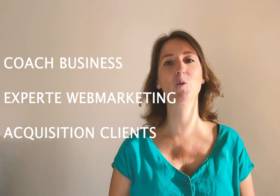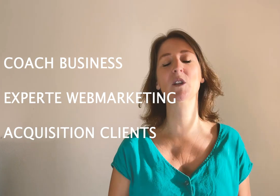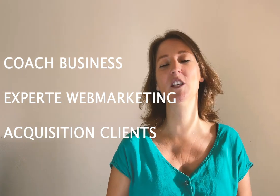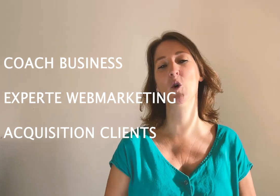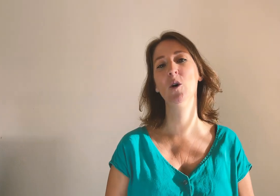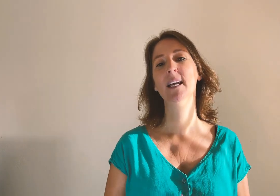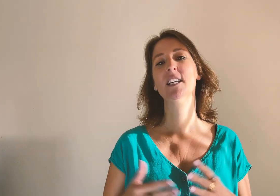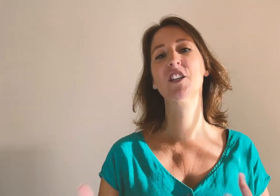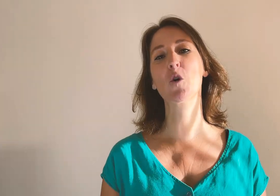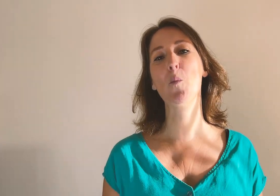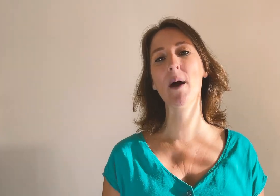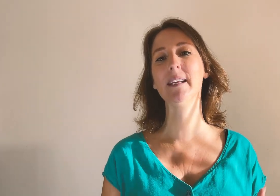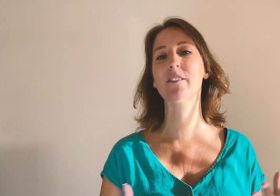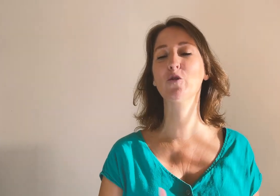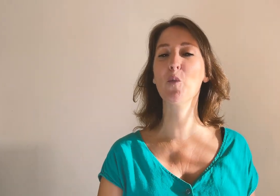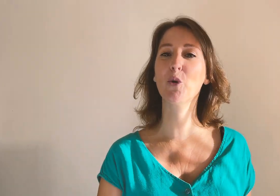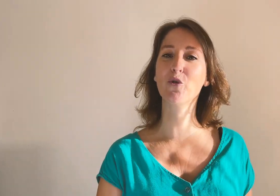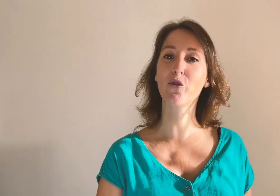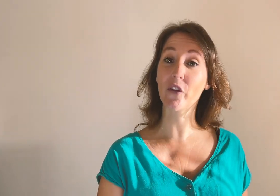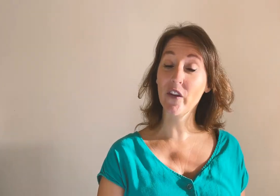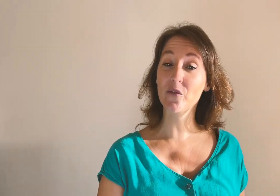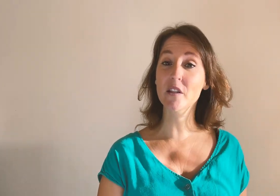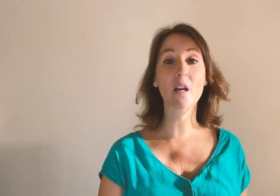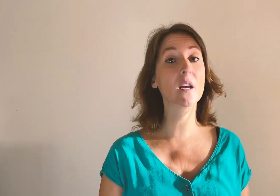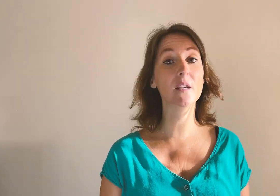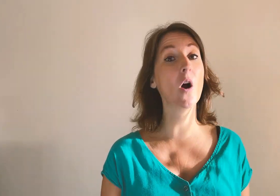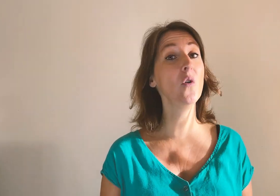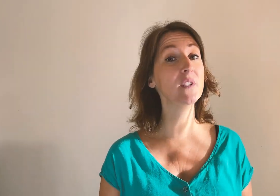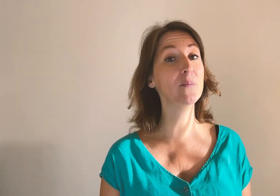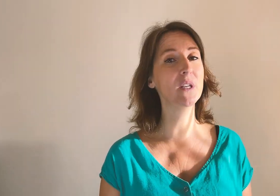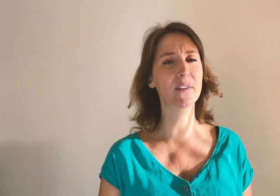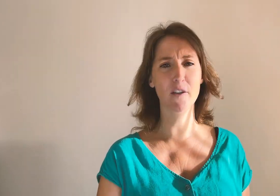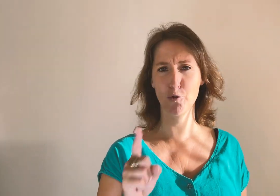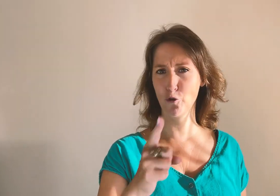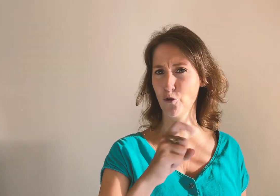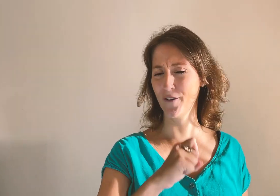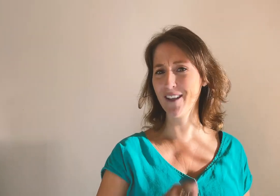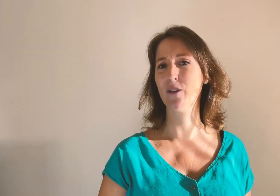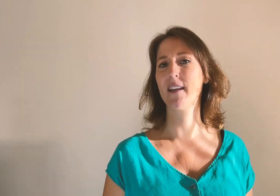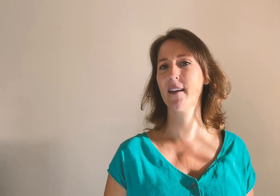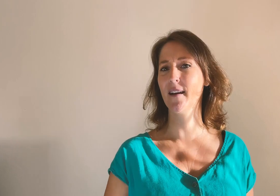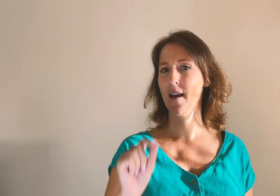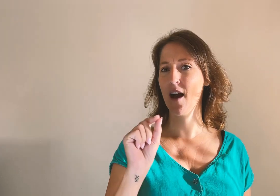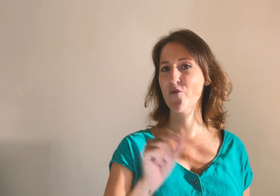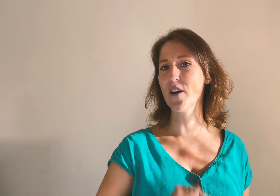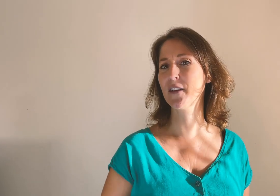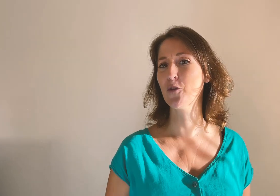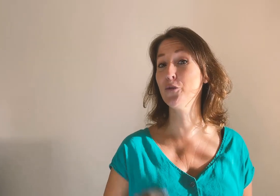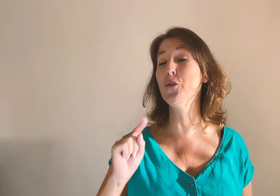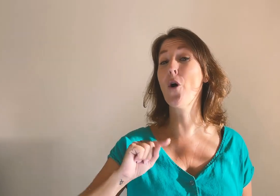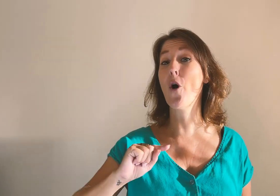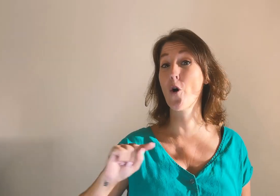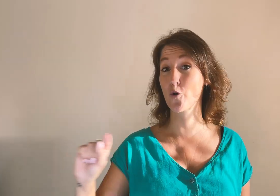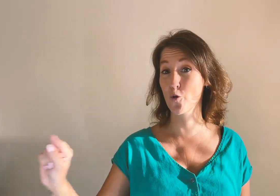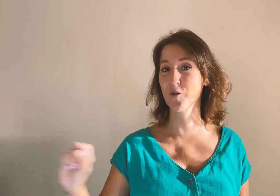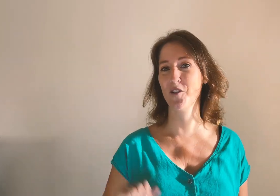client. J'accompagne les entrepreneurs de service à gagner en visibilité et surtout le nerf de la guerre, avoir des revenus en continu.